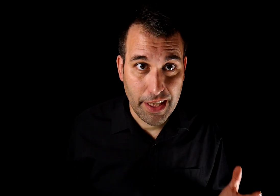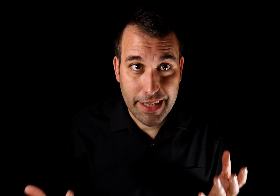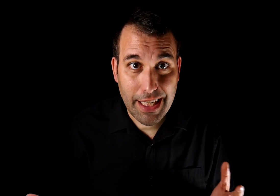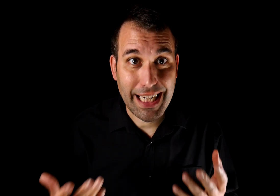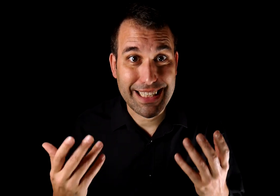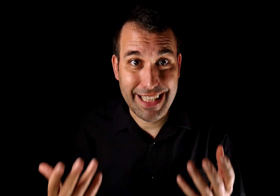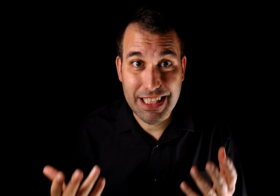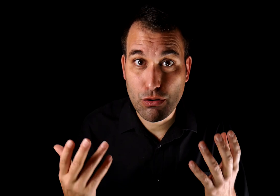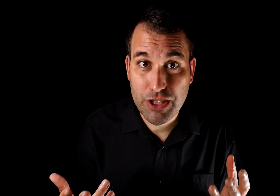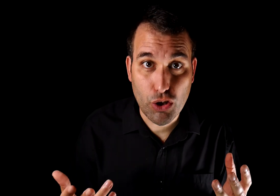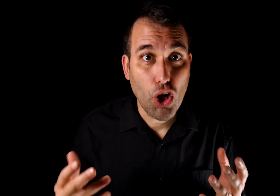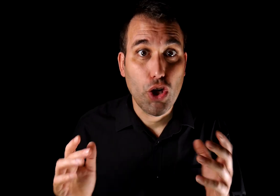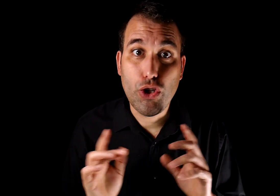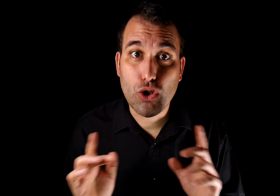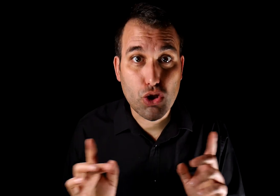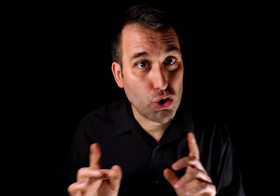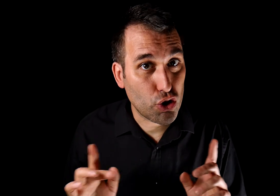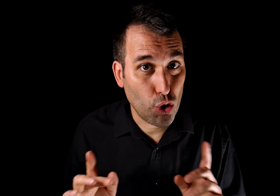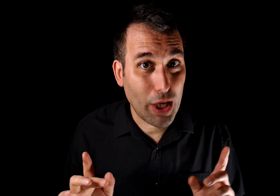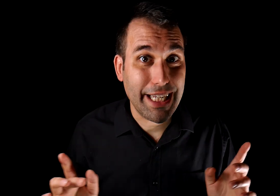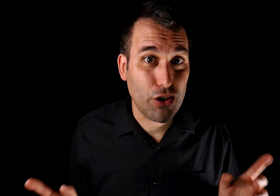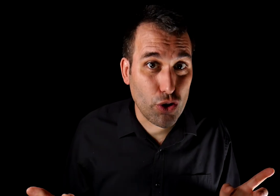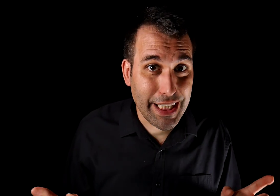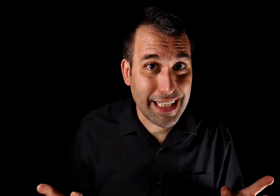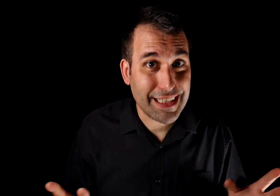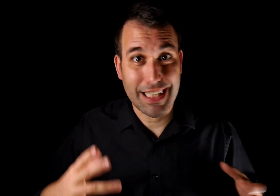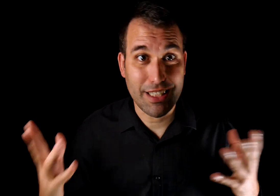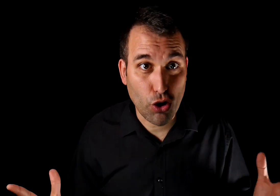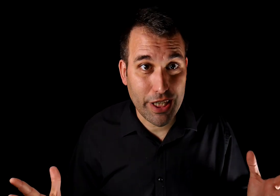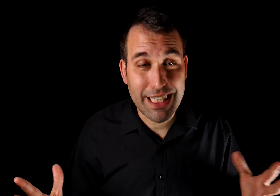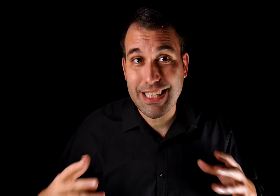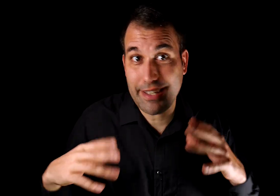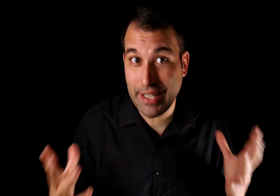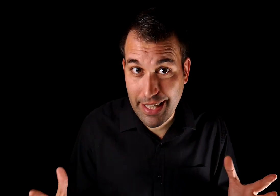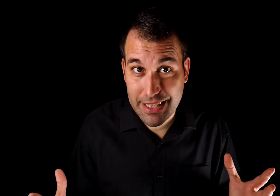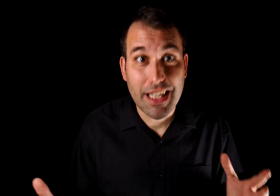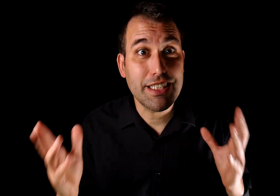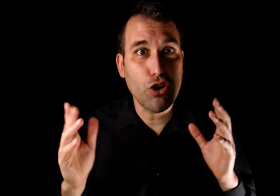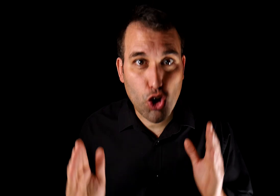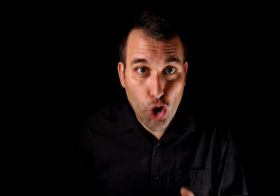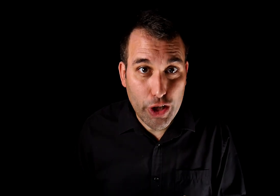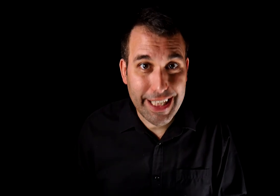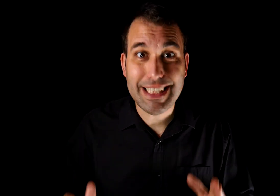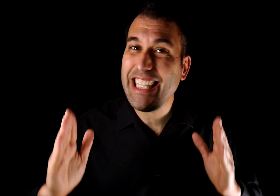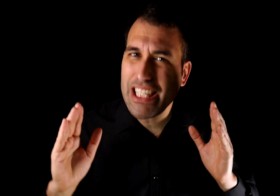Indica que las señales en cuestión no son sólo anecdóticas, transitorias y accidentales, sino crónicas y